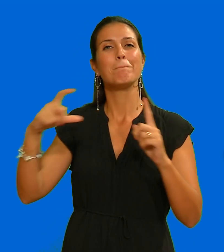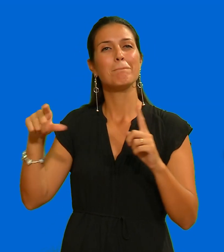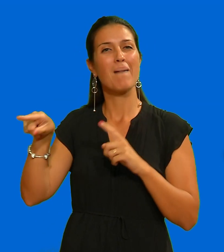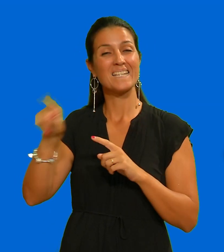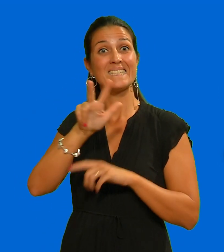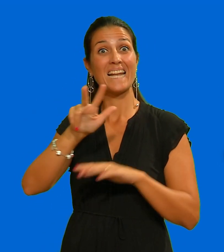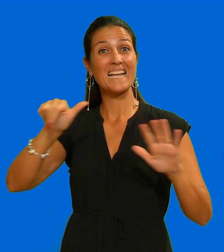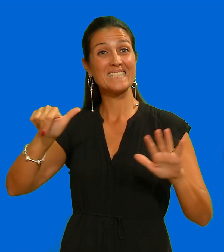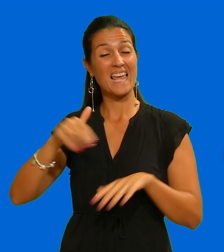polizia.